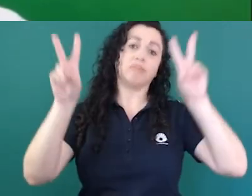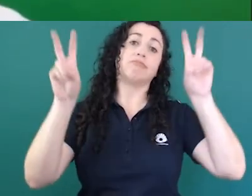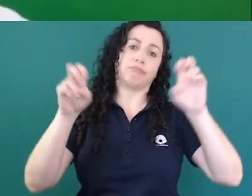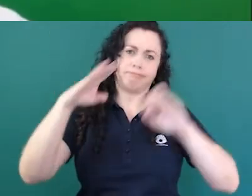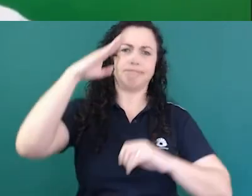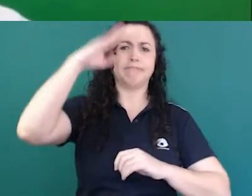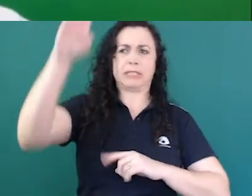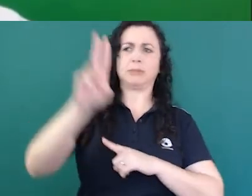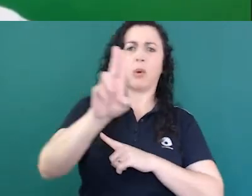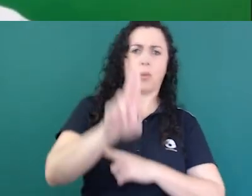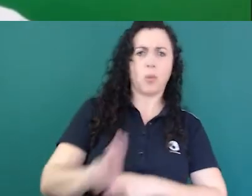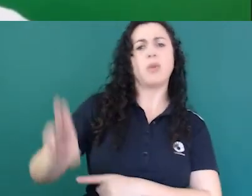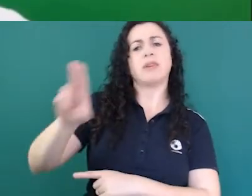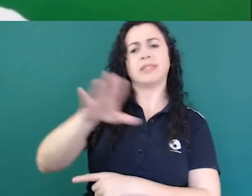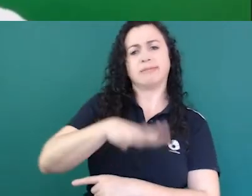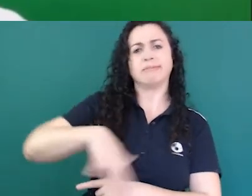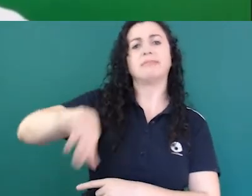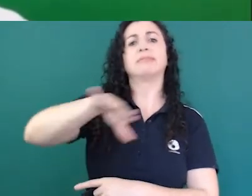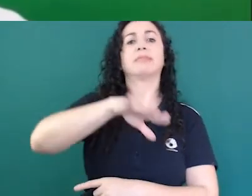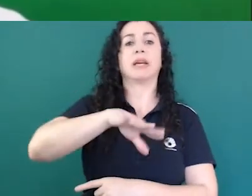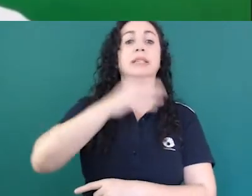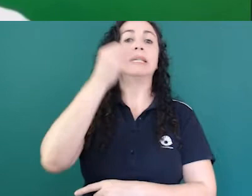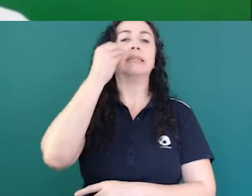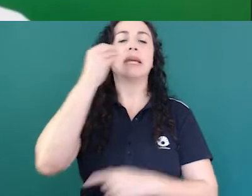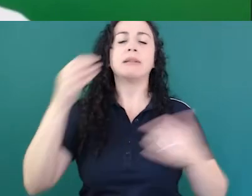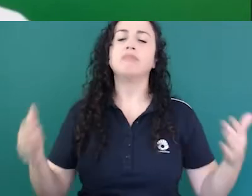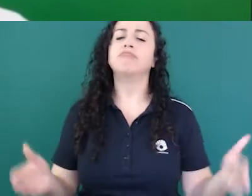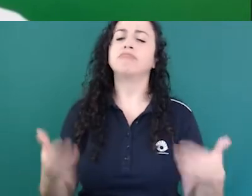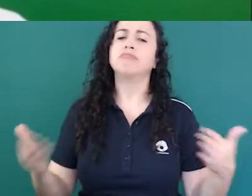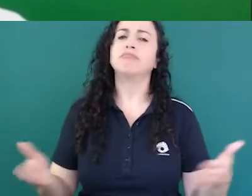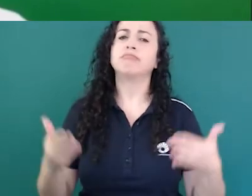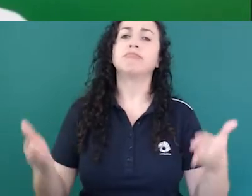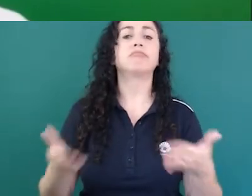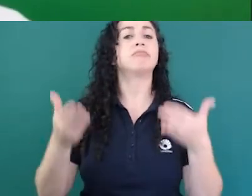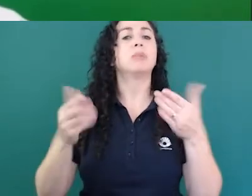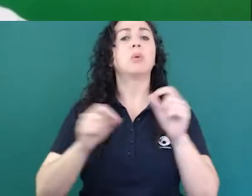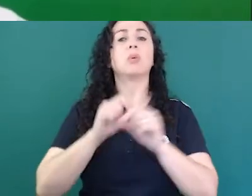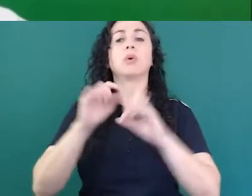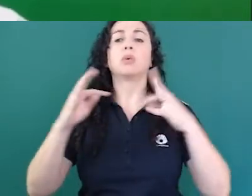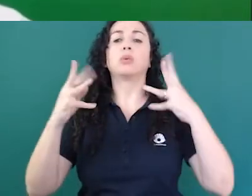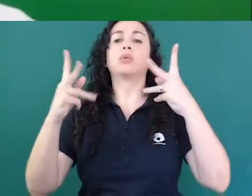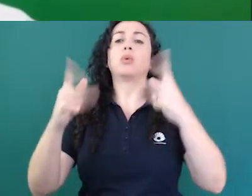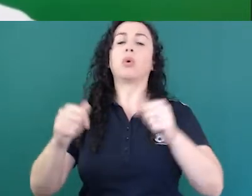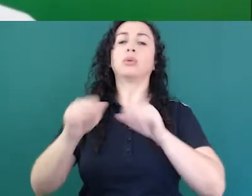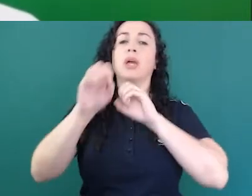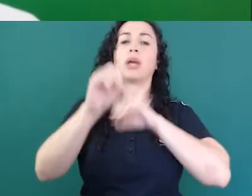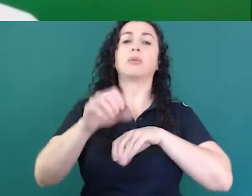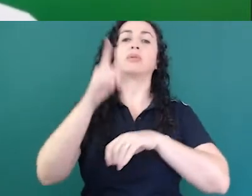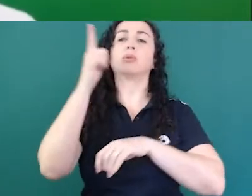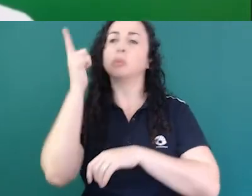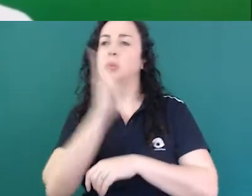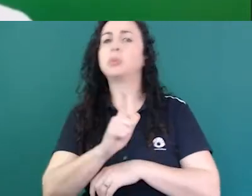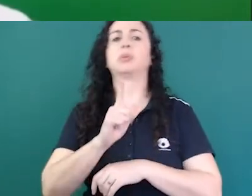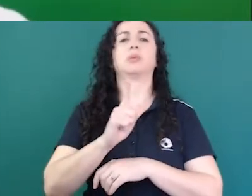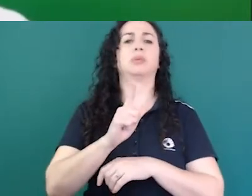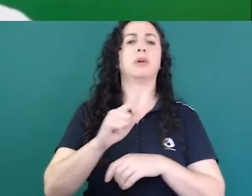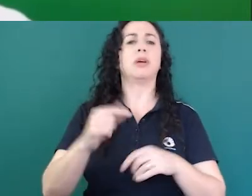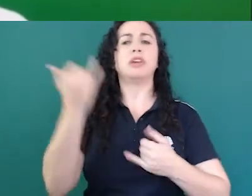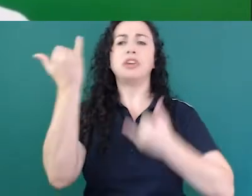tentar contribuir para que todos tenham acesso à educação todos tenham acesso à informação e acho que a língua acaba permeando